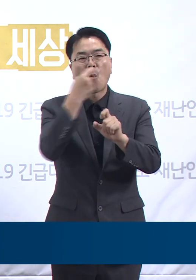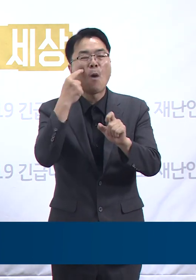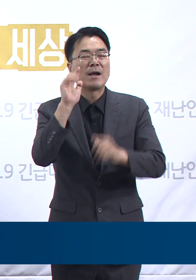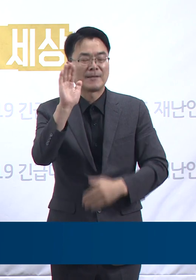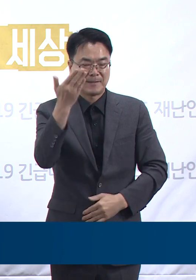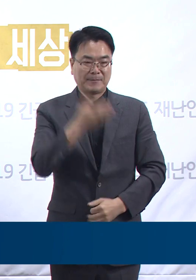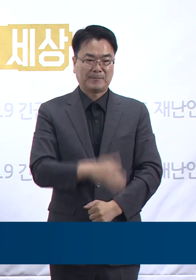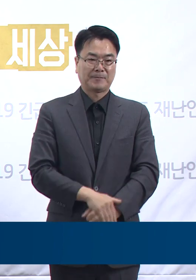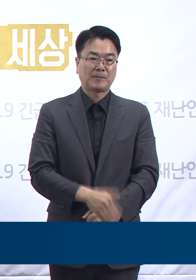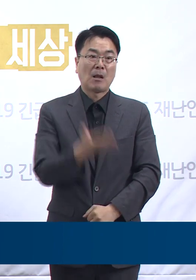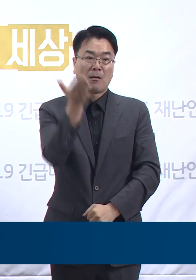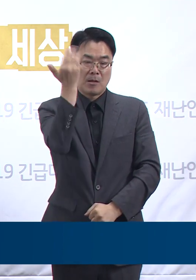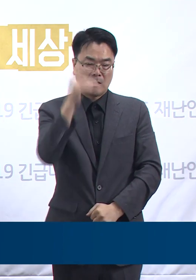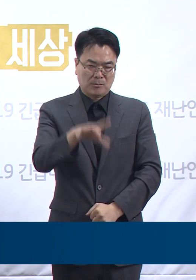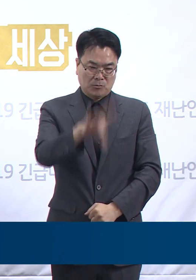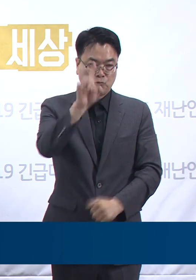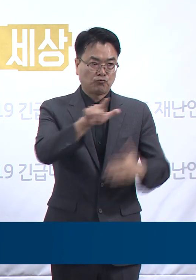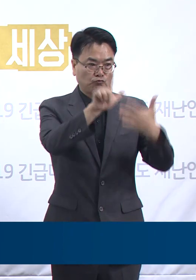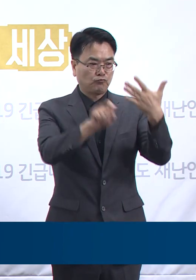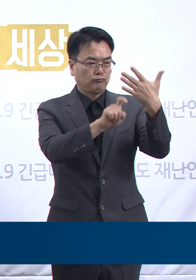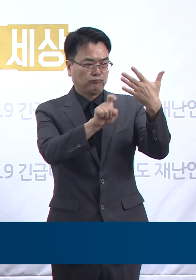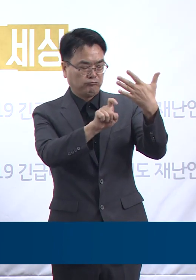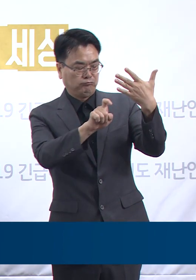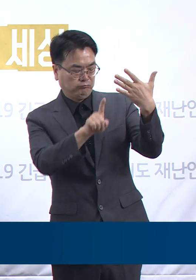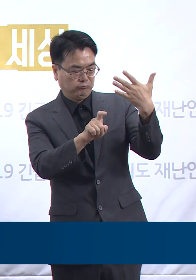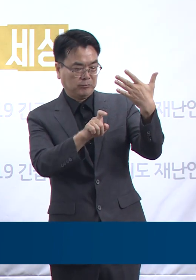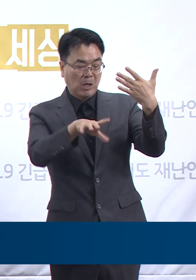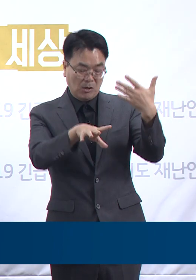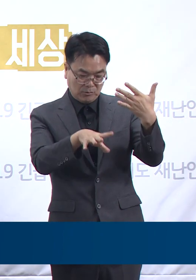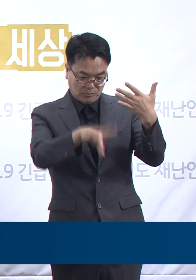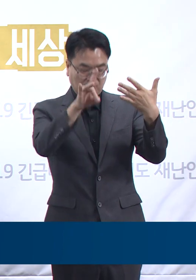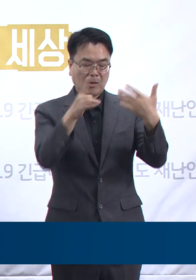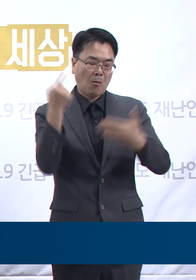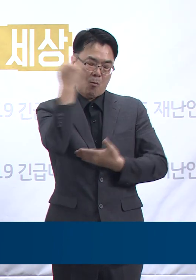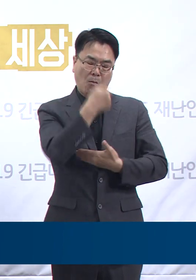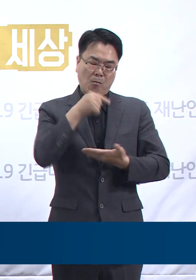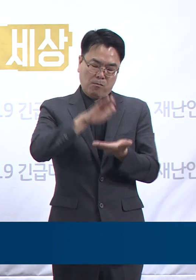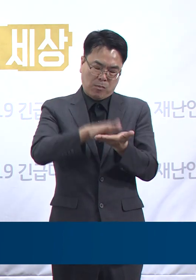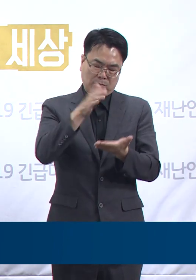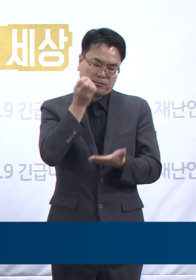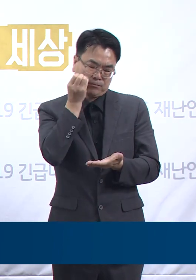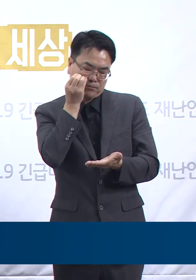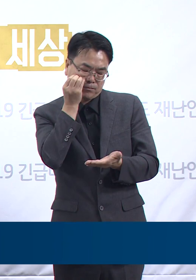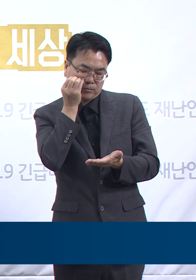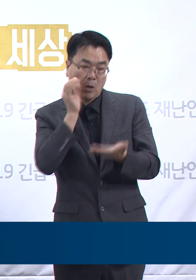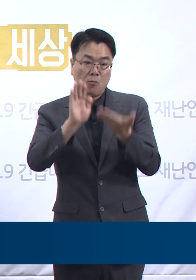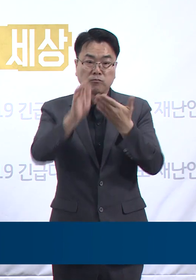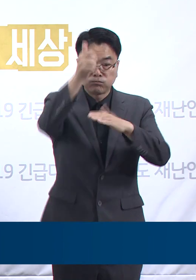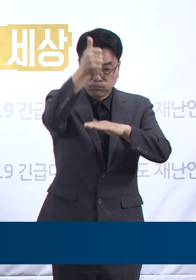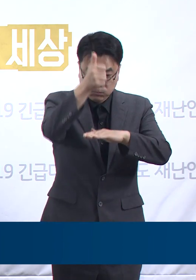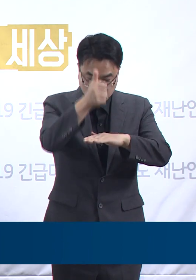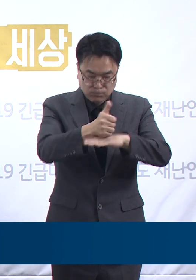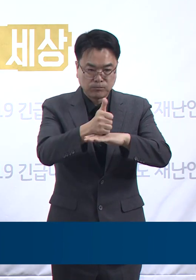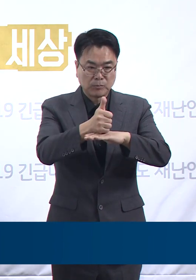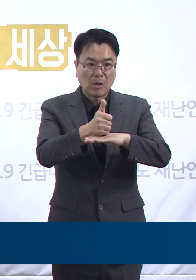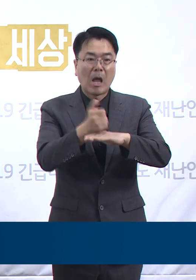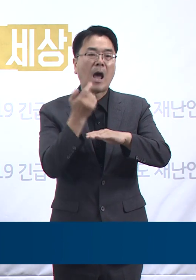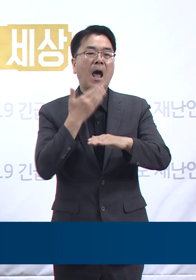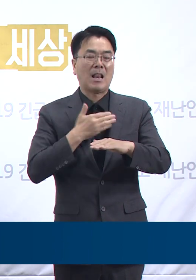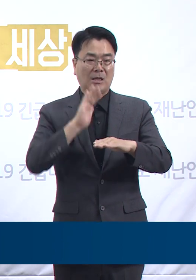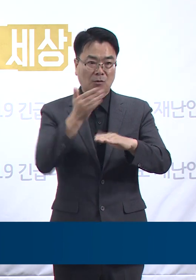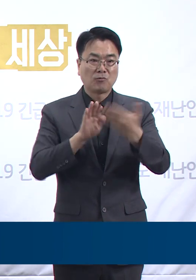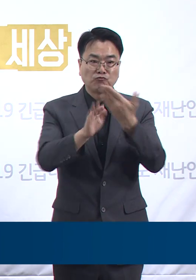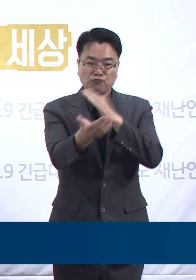종사자는 지난 9월 12일 발열 등 증상 발현 후 확진되었는데 10일과 11일에 출근한 이력이 있습니다.